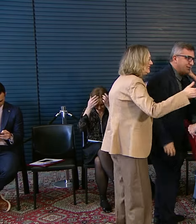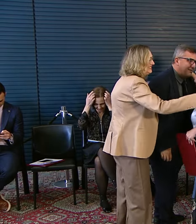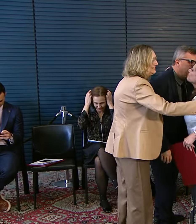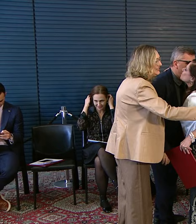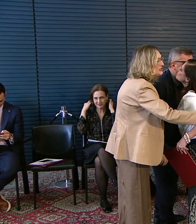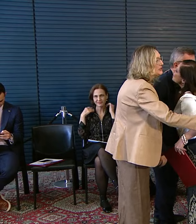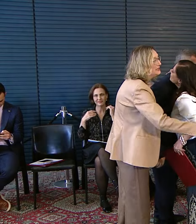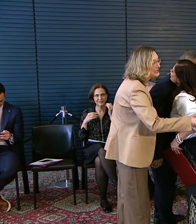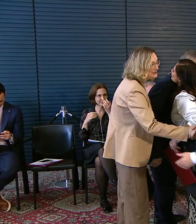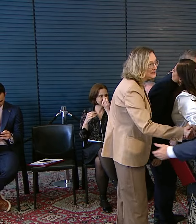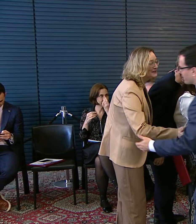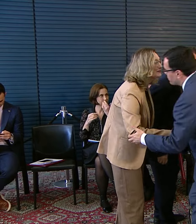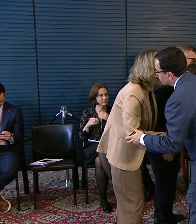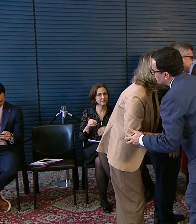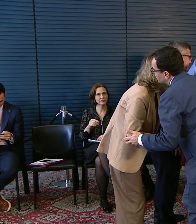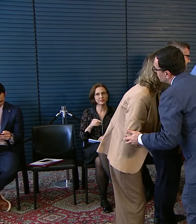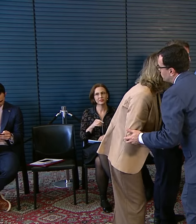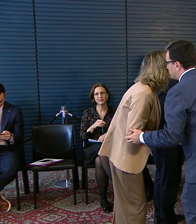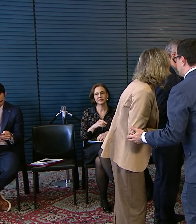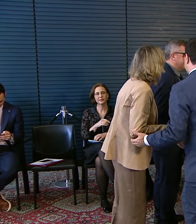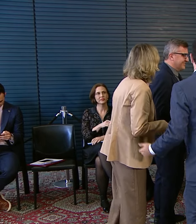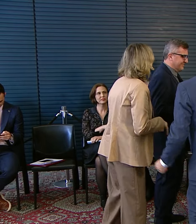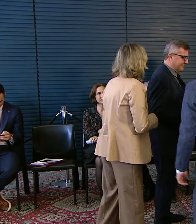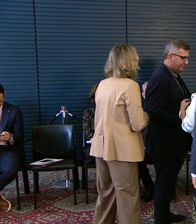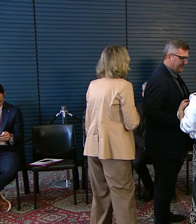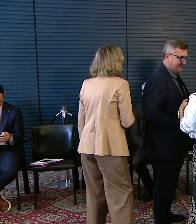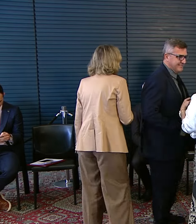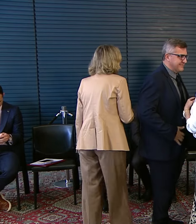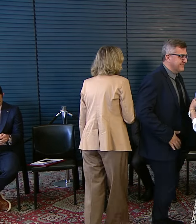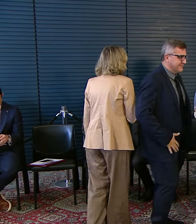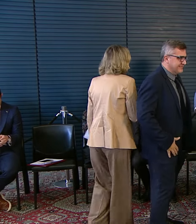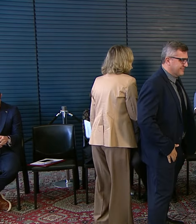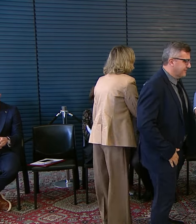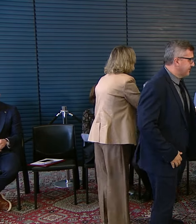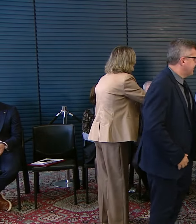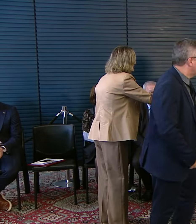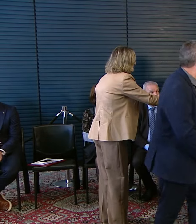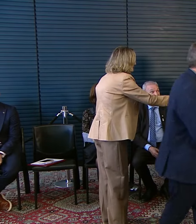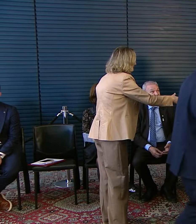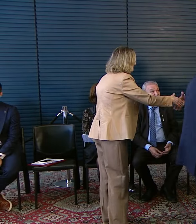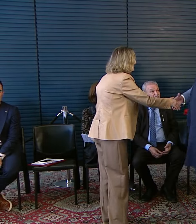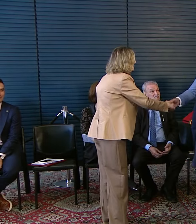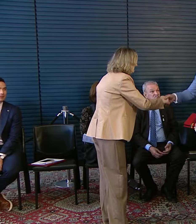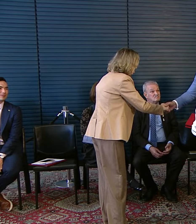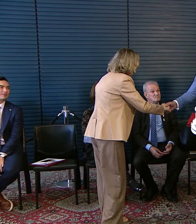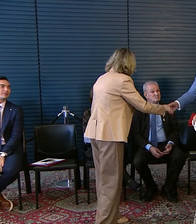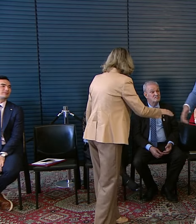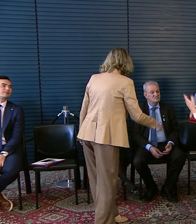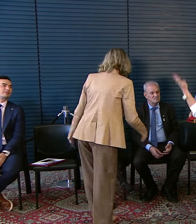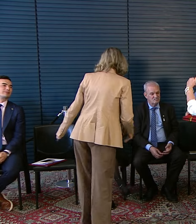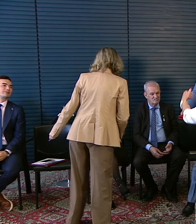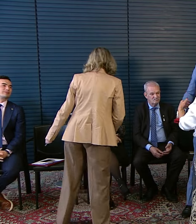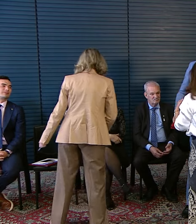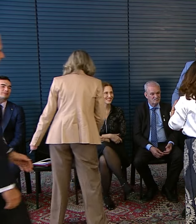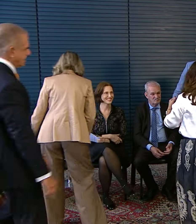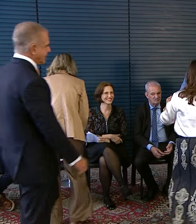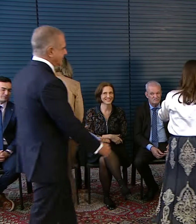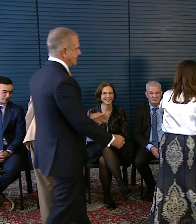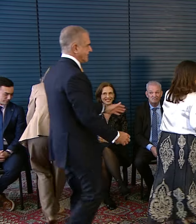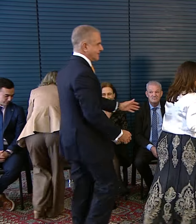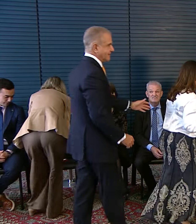Tem a palavra Por dois minutos O diretor-geral Da instituição Senhor Marcos Vinícius Fernandes Dias